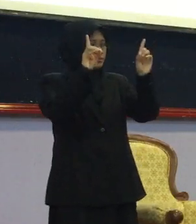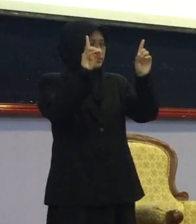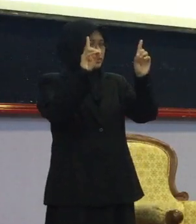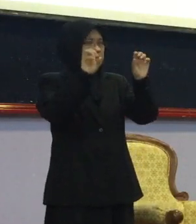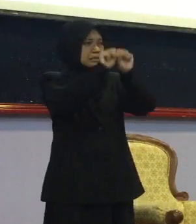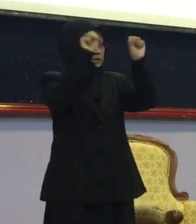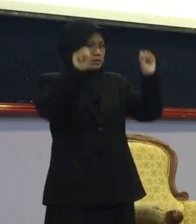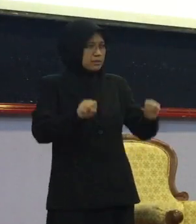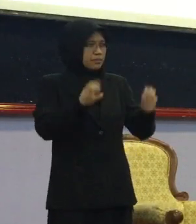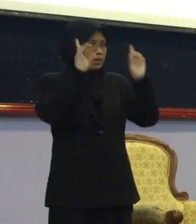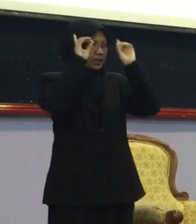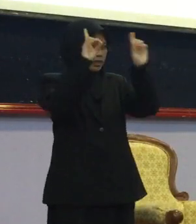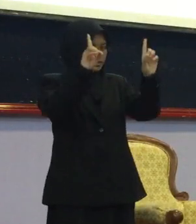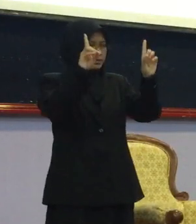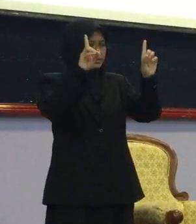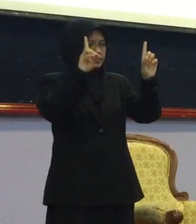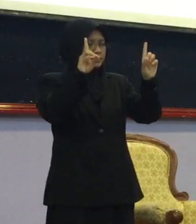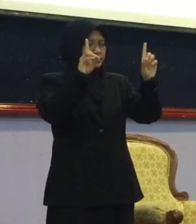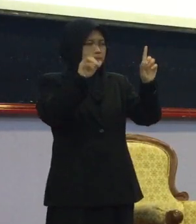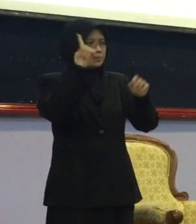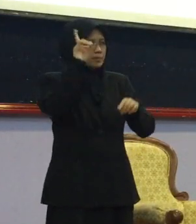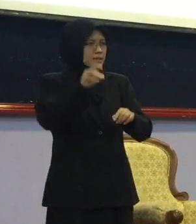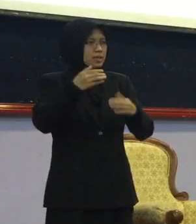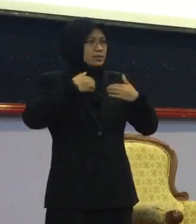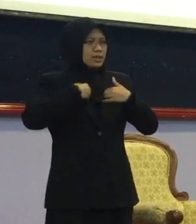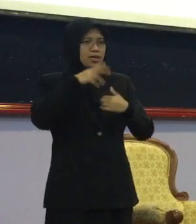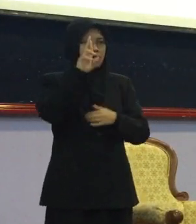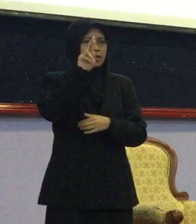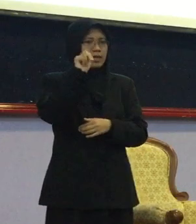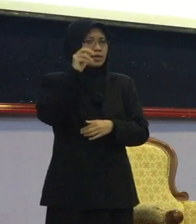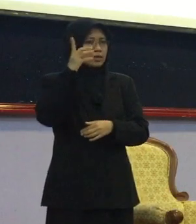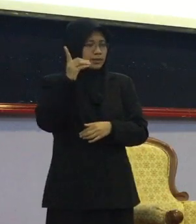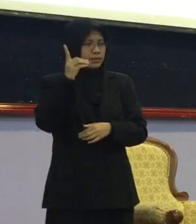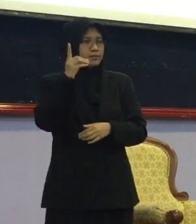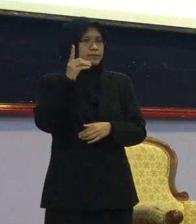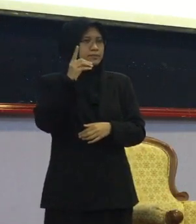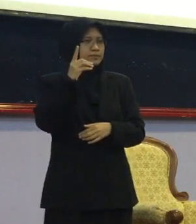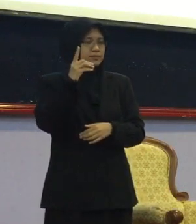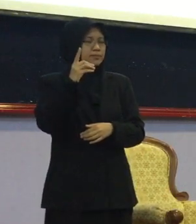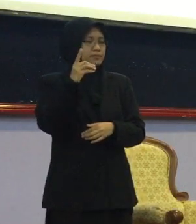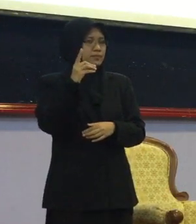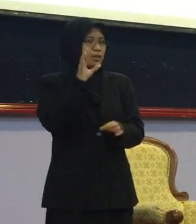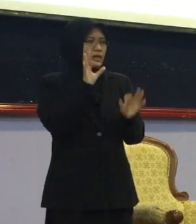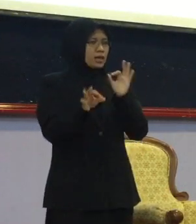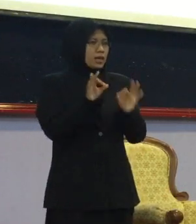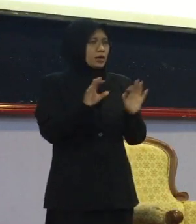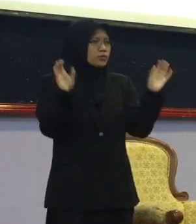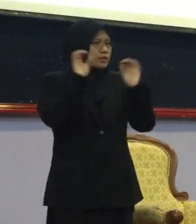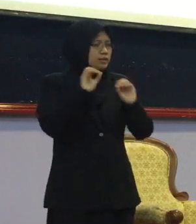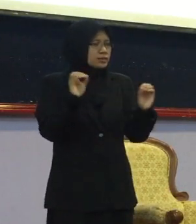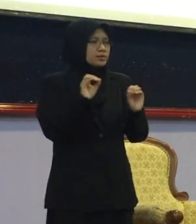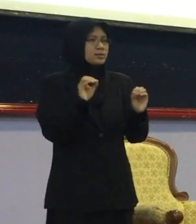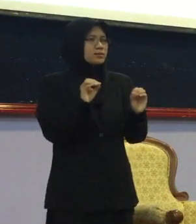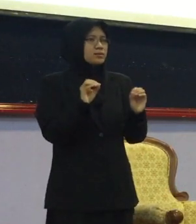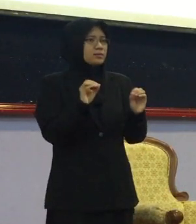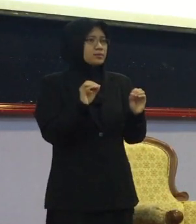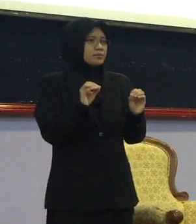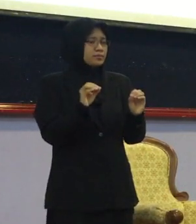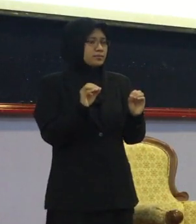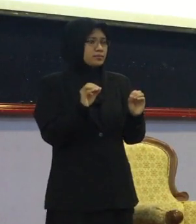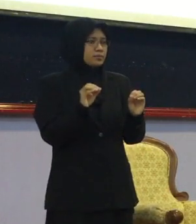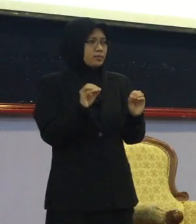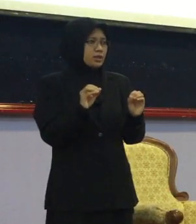Sistem organisasi Perlu ada R&D Ada di Pakman Adilu di R&D Jika tak ada Sebenarnya Tidak akan ada